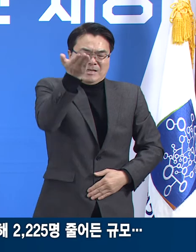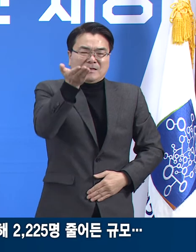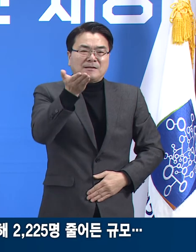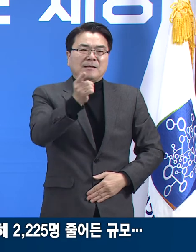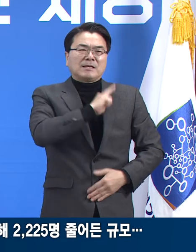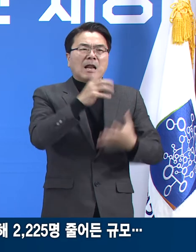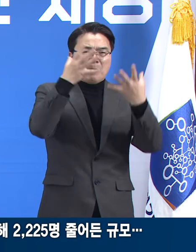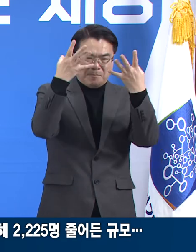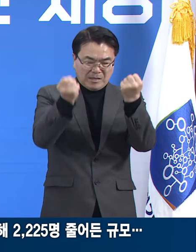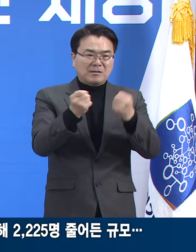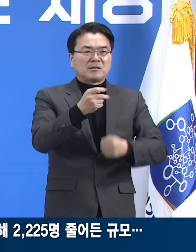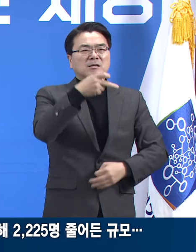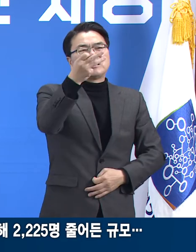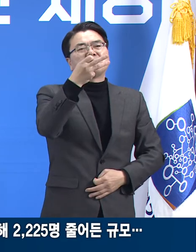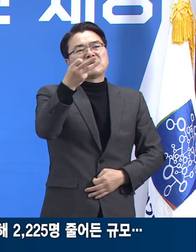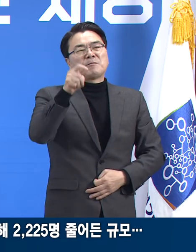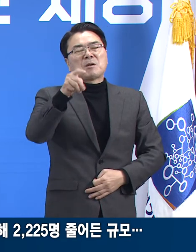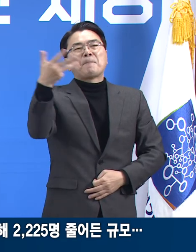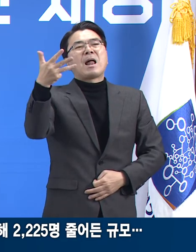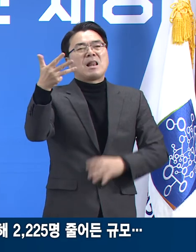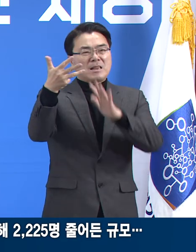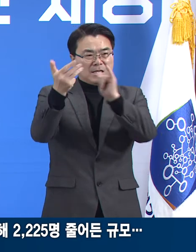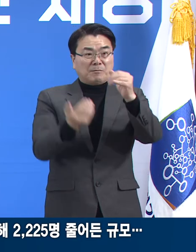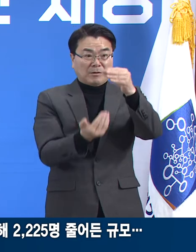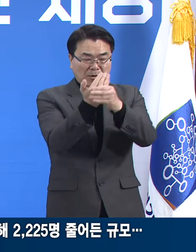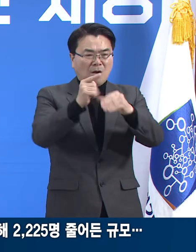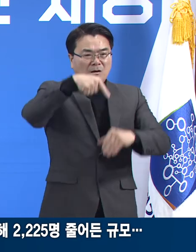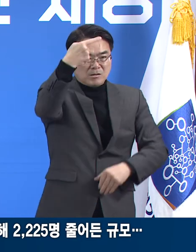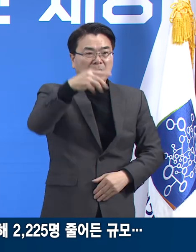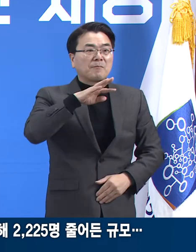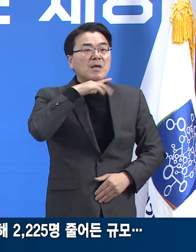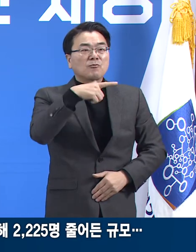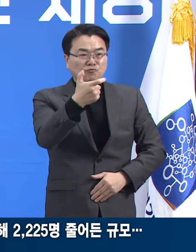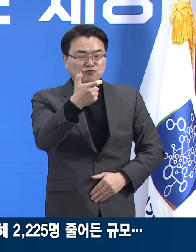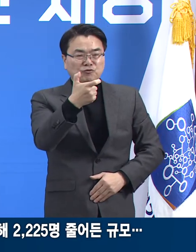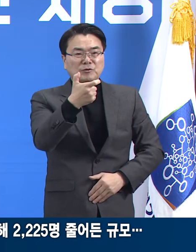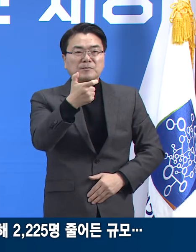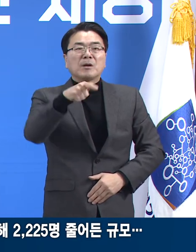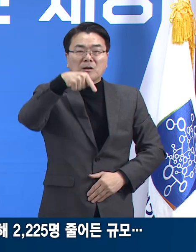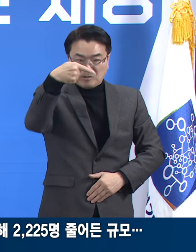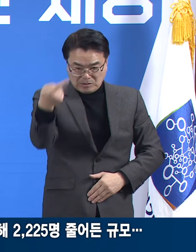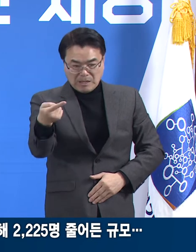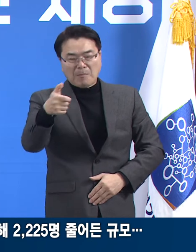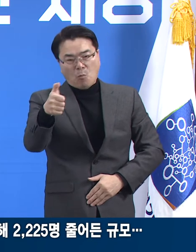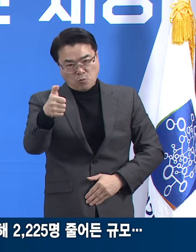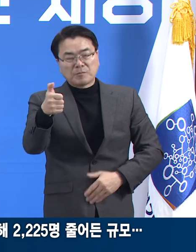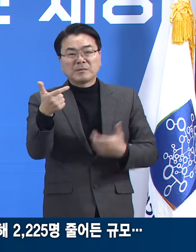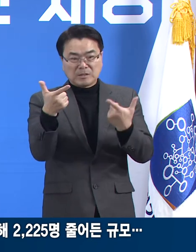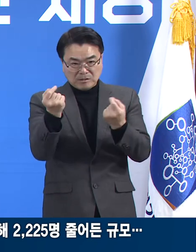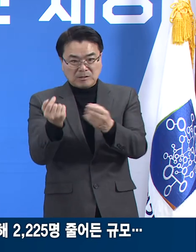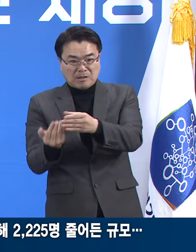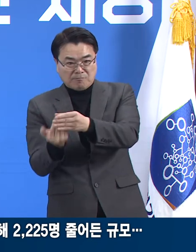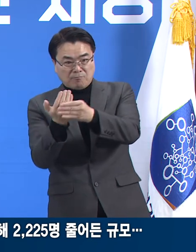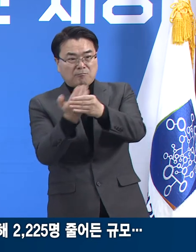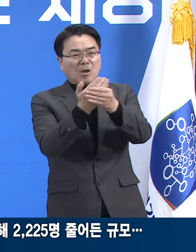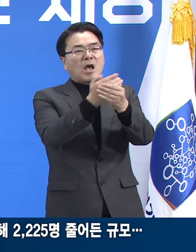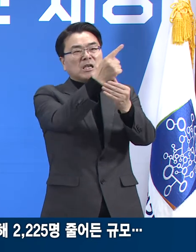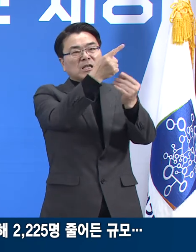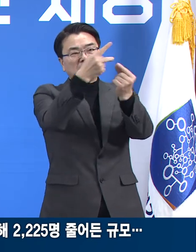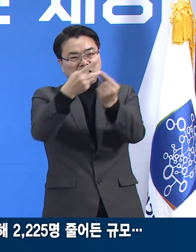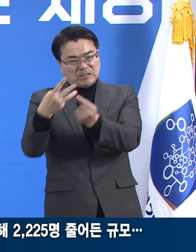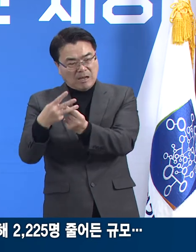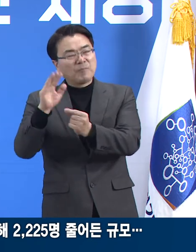13.8명으로 가장 많고 그 다음은 60대 11.1명, 50대 11.0명 순이었습니다.